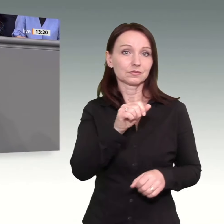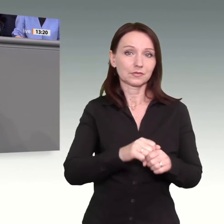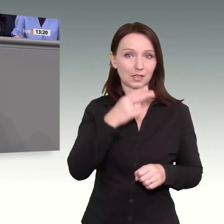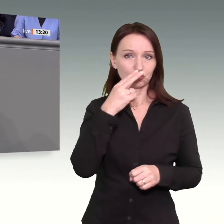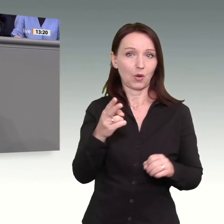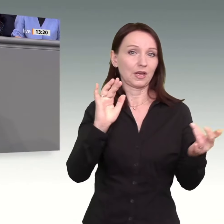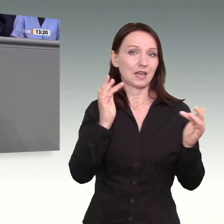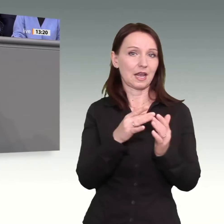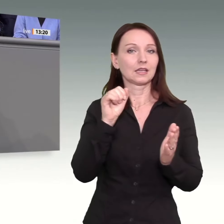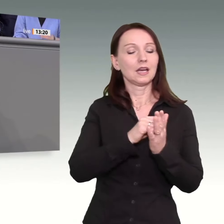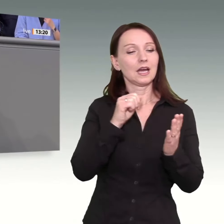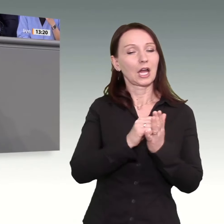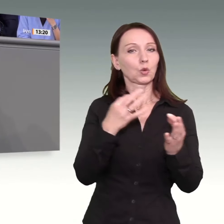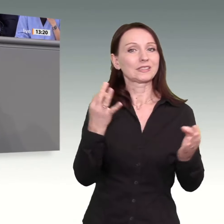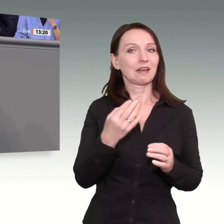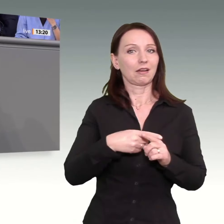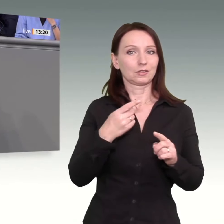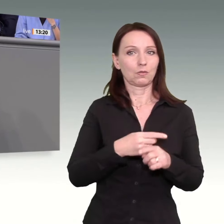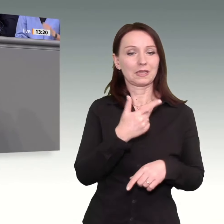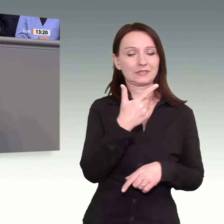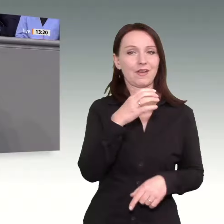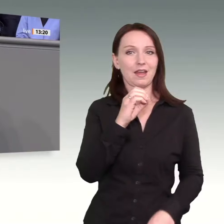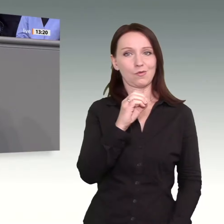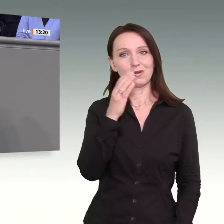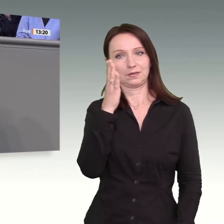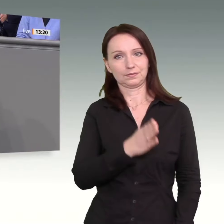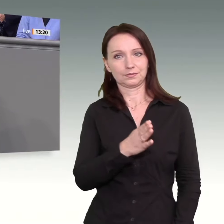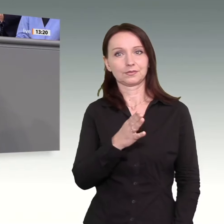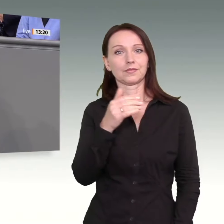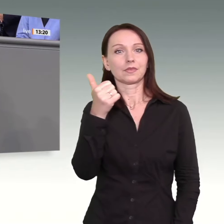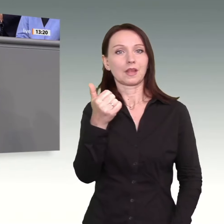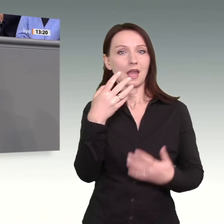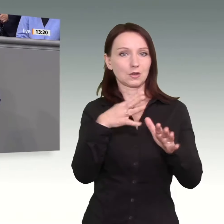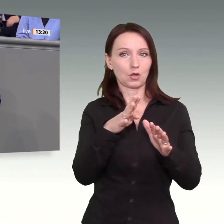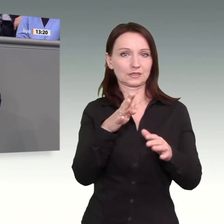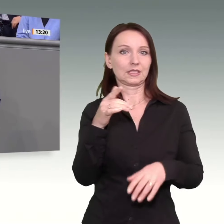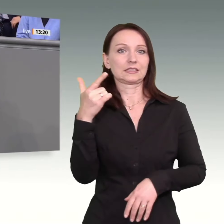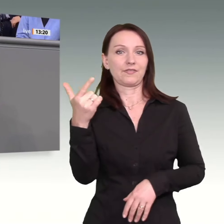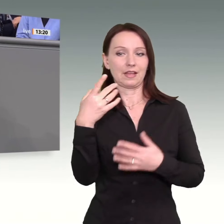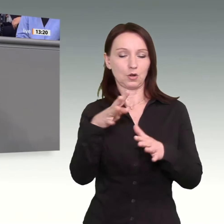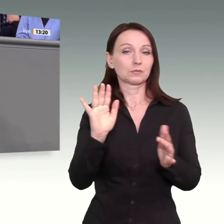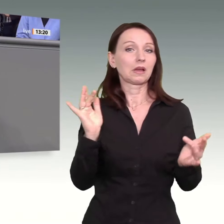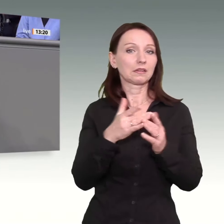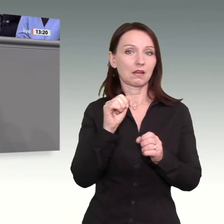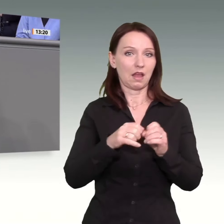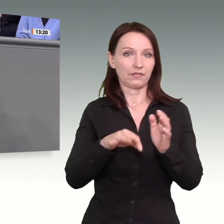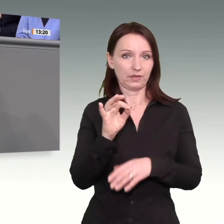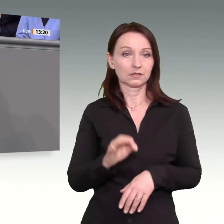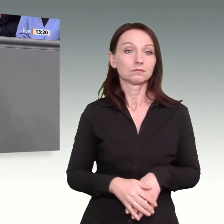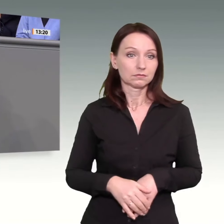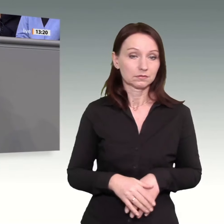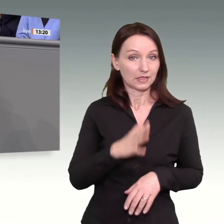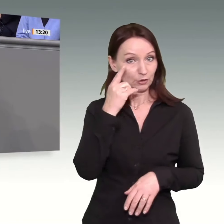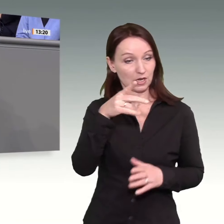-9192 im Internet zu finden. Und glauben Sie mir, die Lektüre wird sie